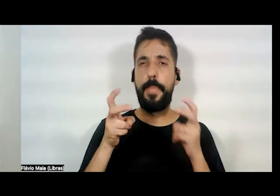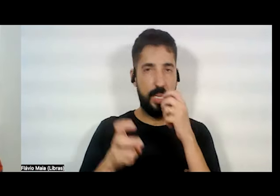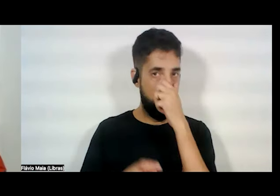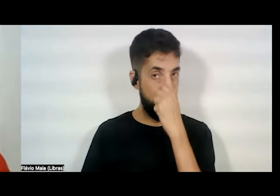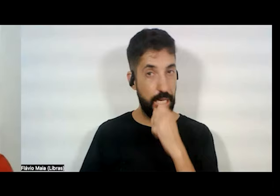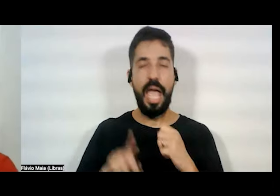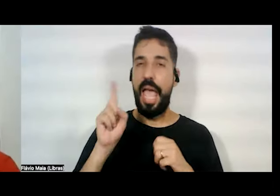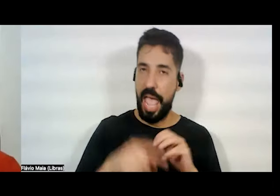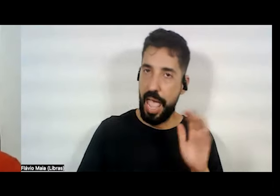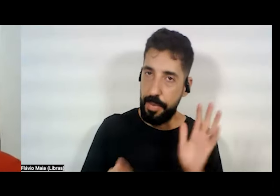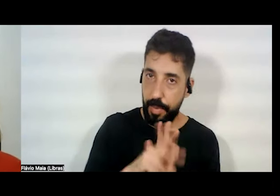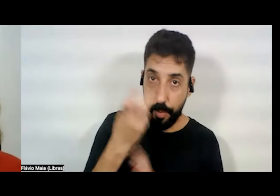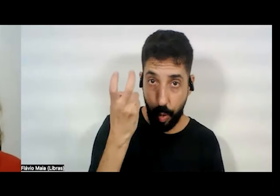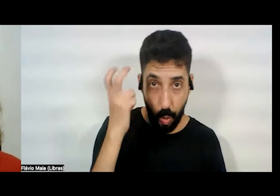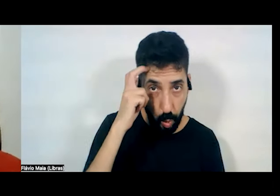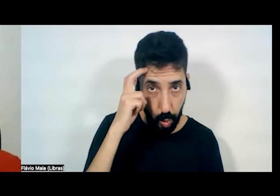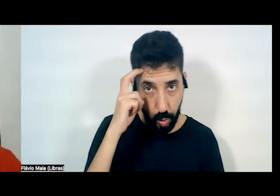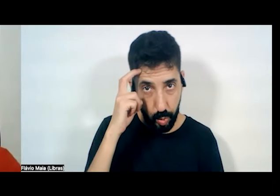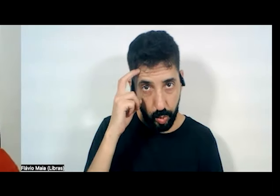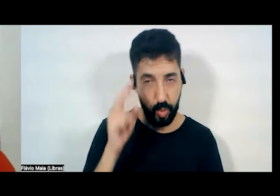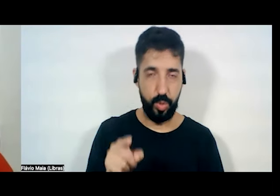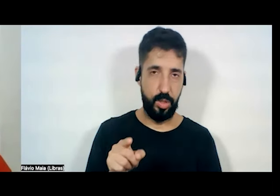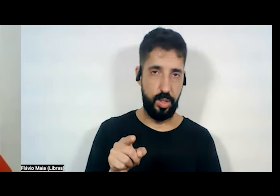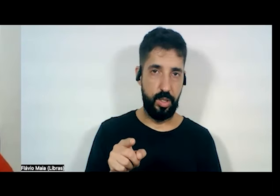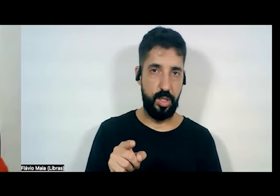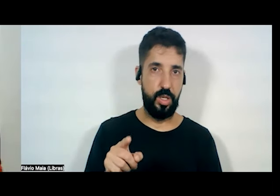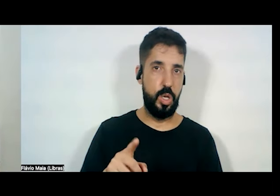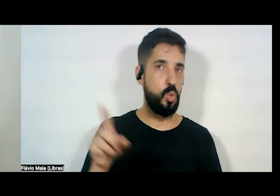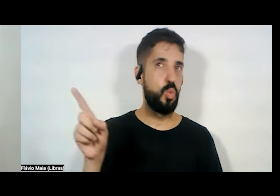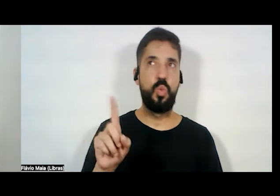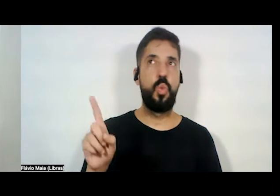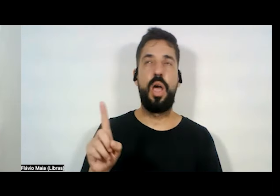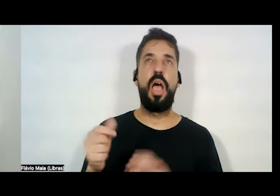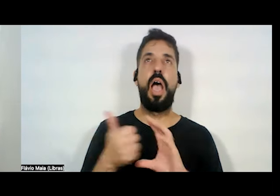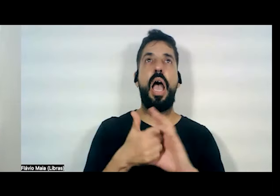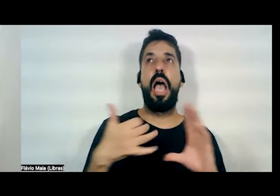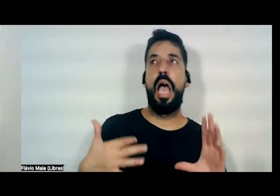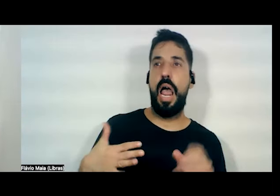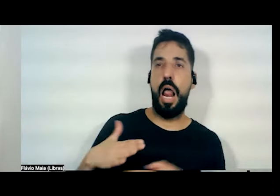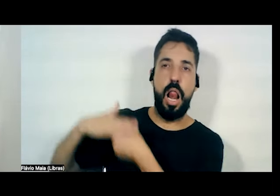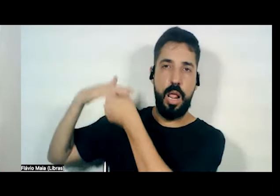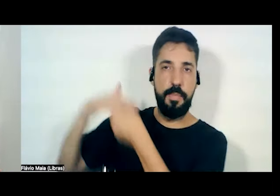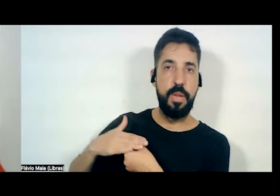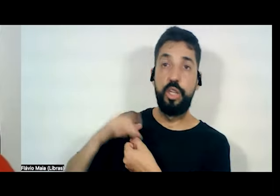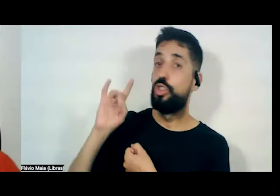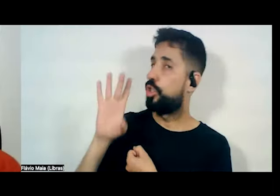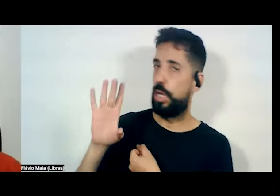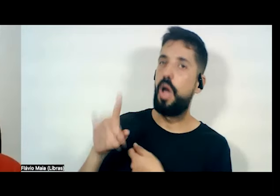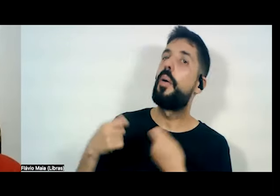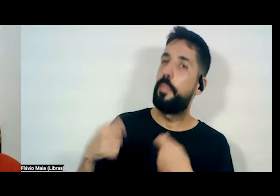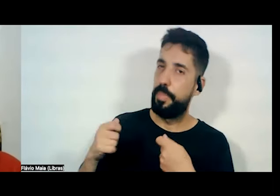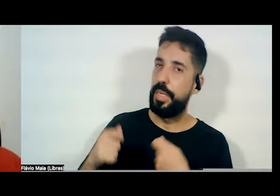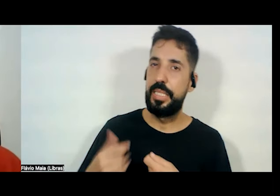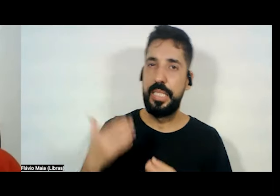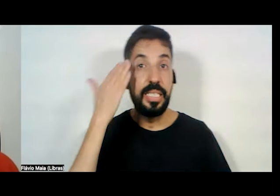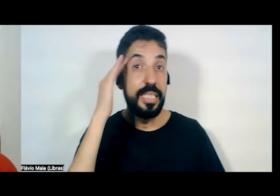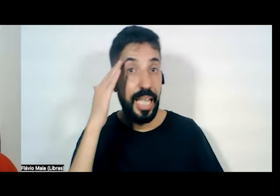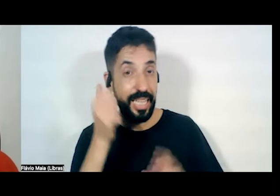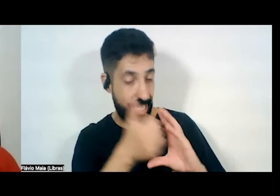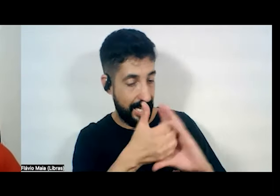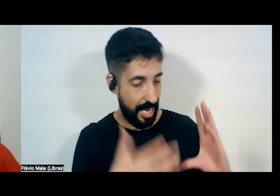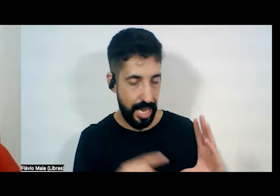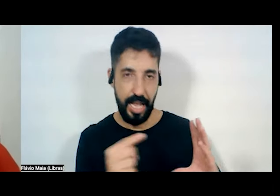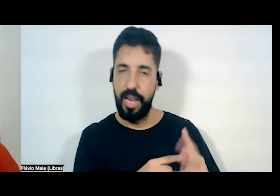cultura e ao invés de trabalhar essas características como características da opressão, nós temos que trazer essas características como